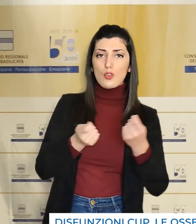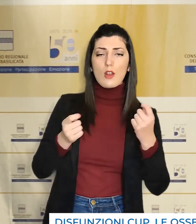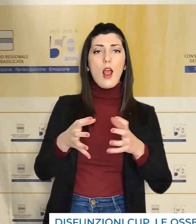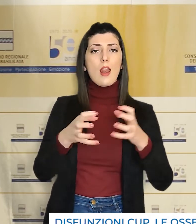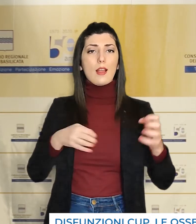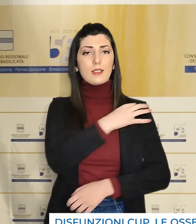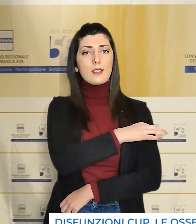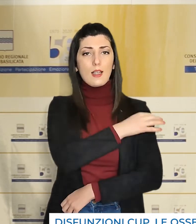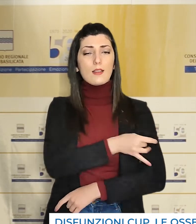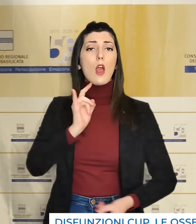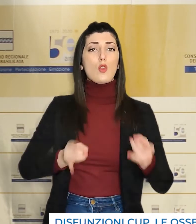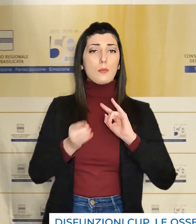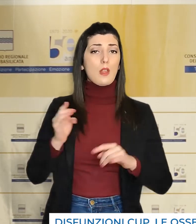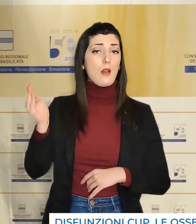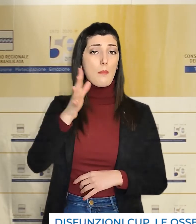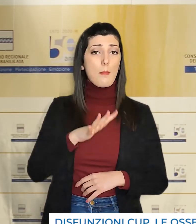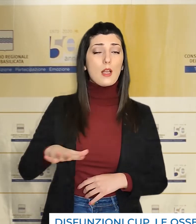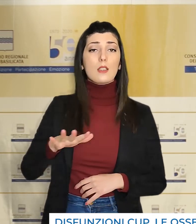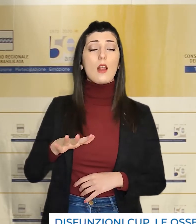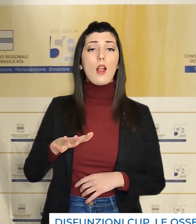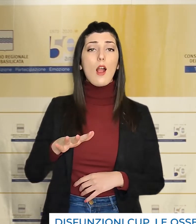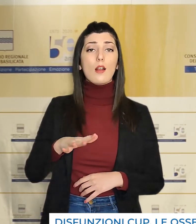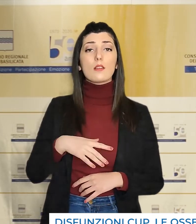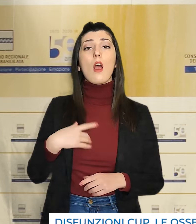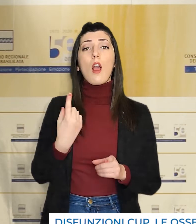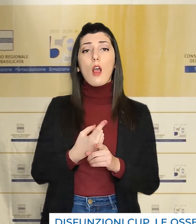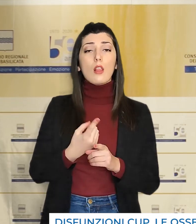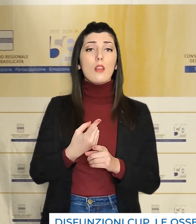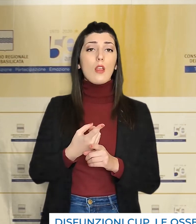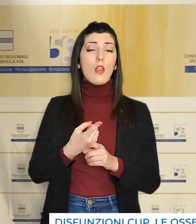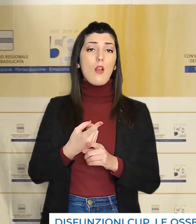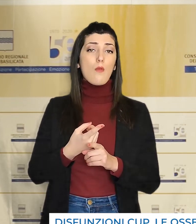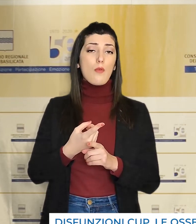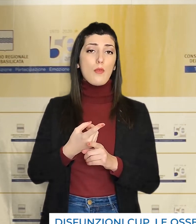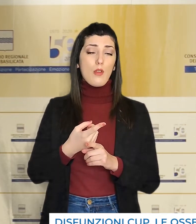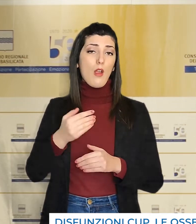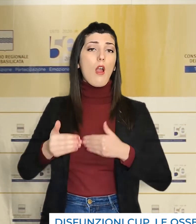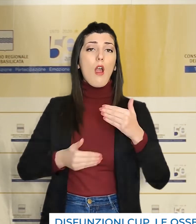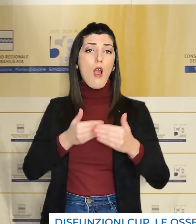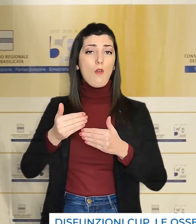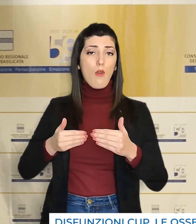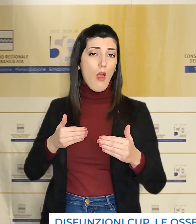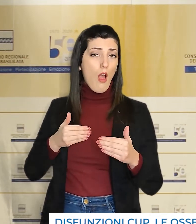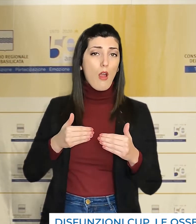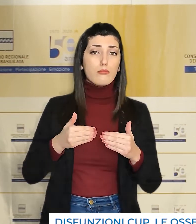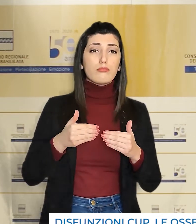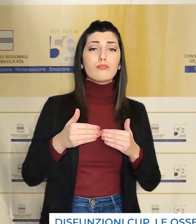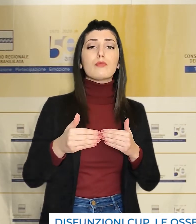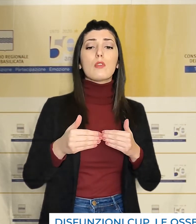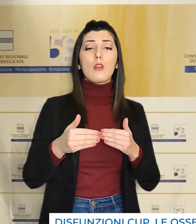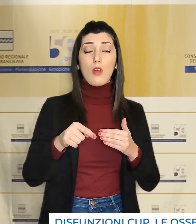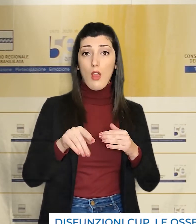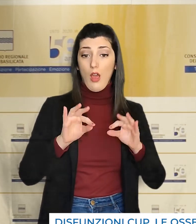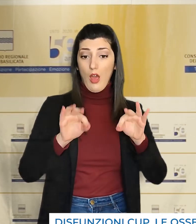direttori generali delle aziende sanitarie ed ospedaliere della base di Cata dispongano, sino all'effettivo